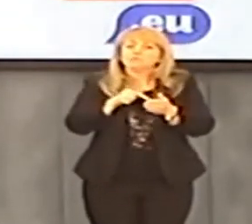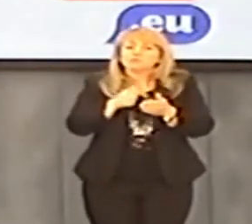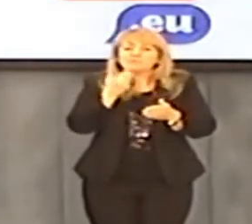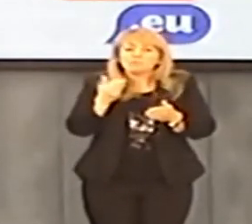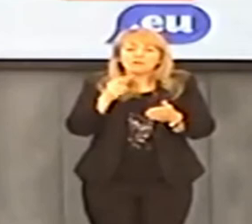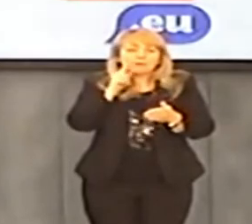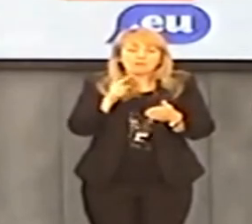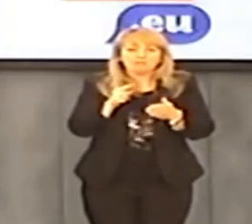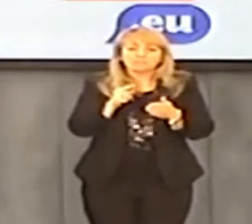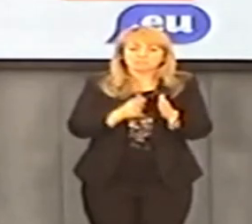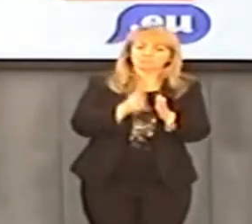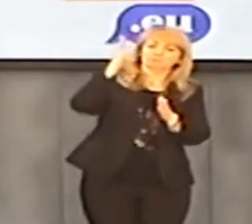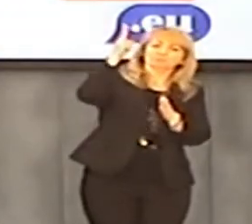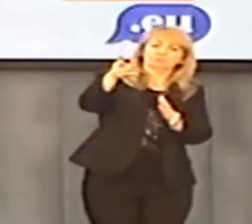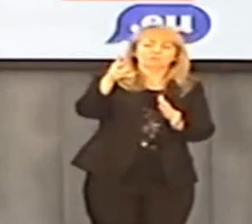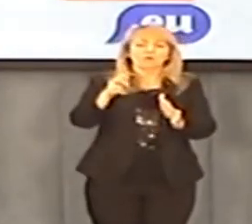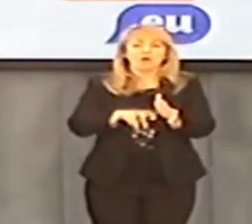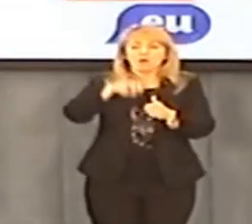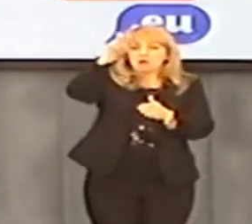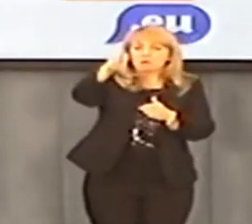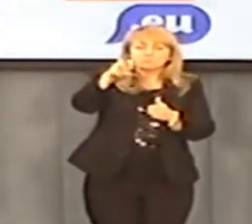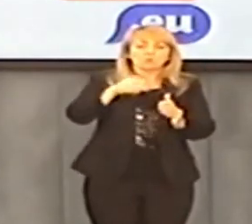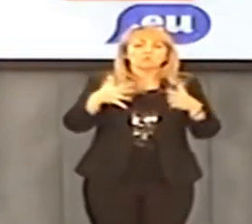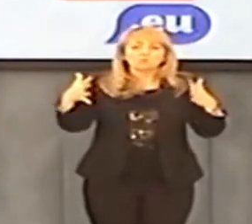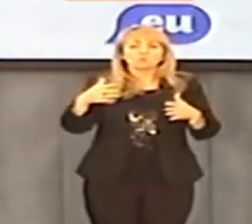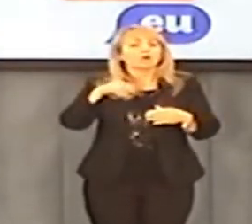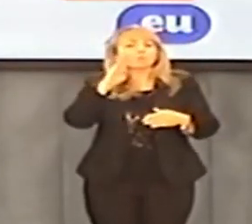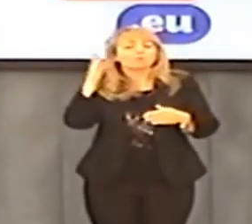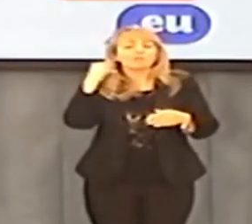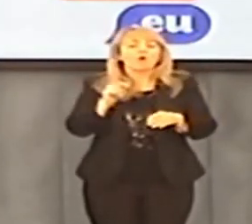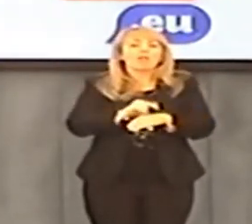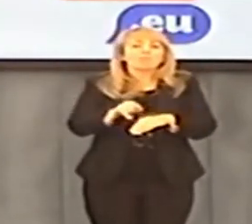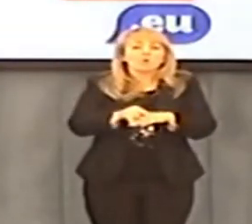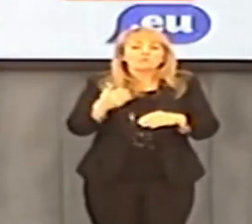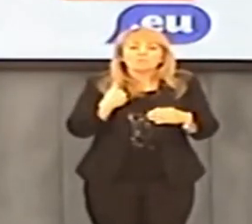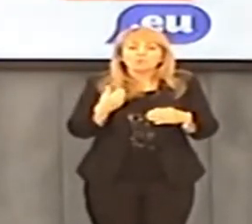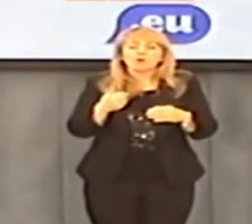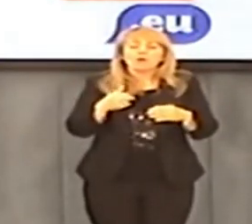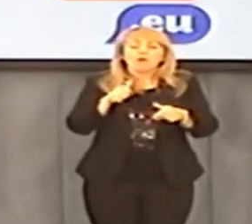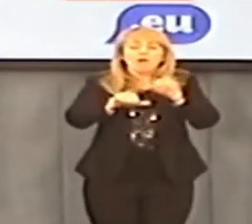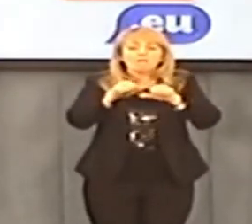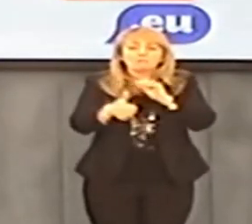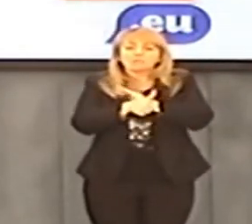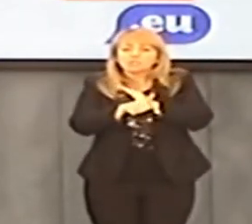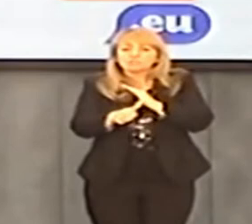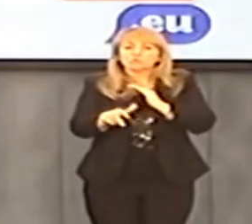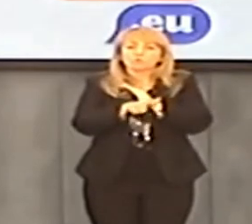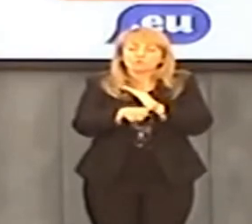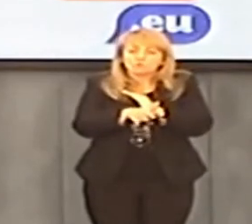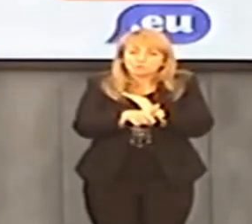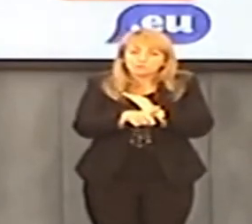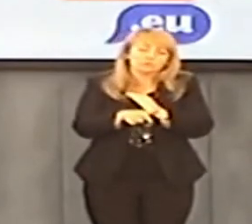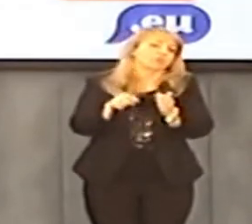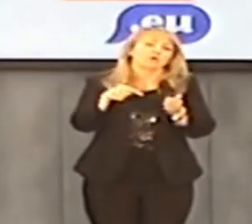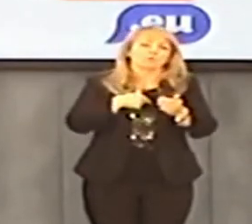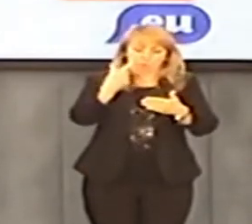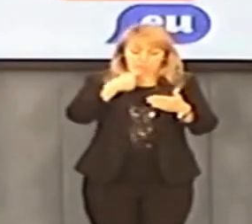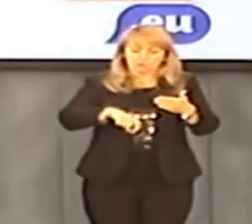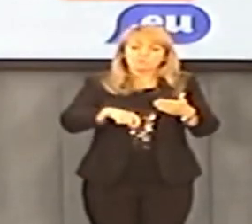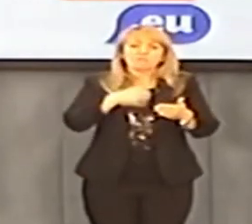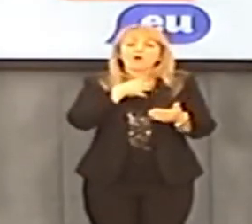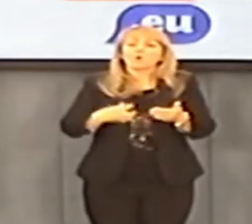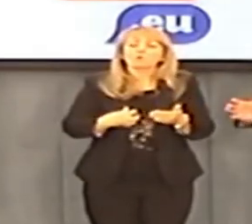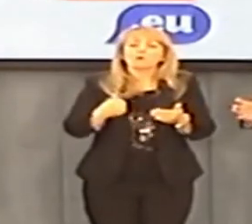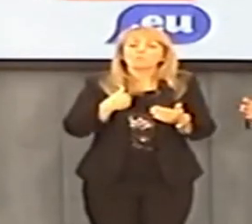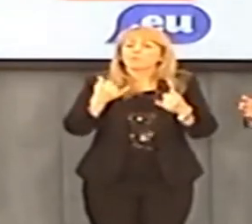pozycji swojego biznesu. Ale to nie na tego geometrycznego skoku, wie Pan, że nagle byśmy się obudzili, tak jak Japonia, między latami 60. a